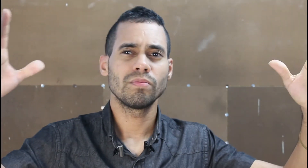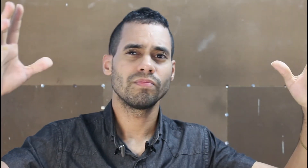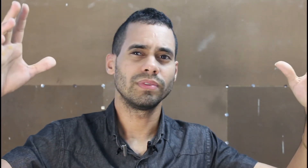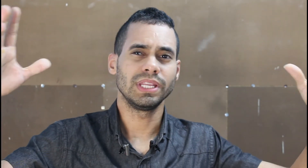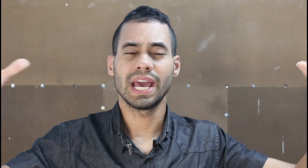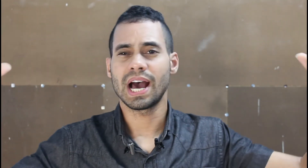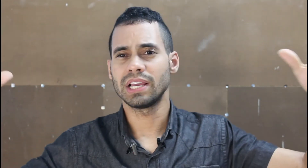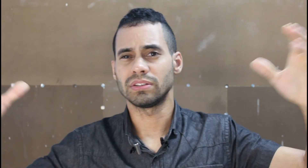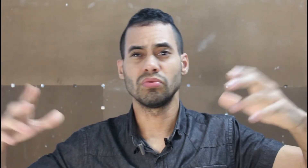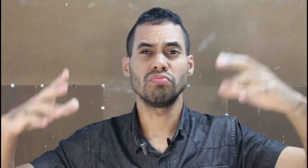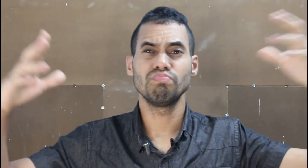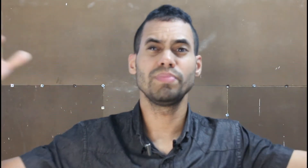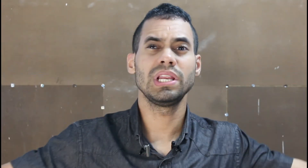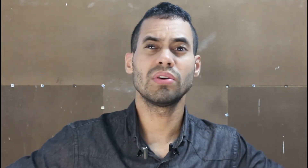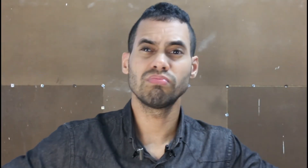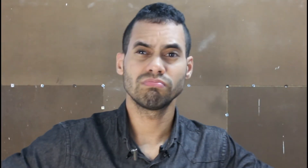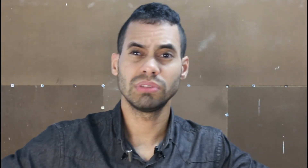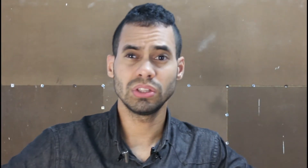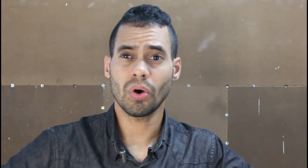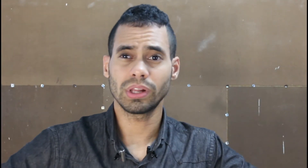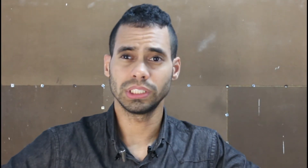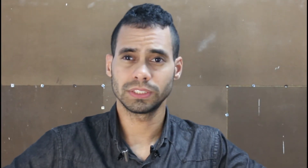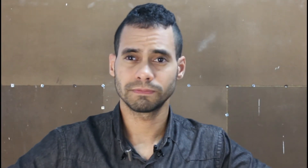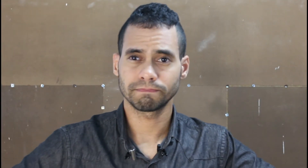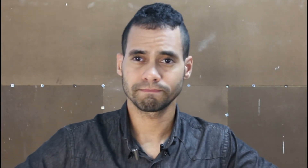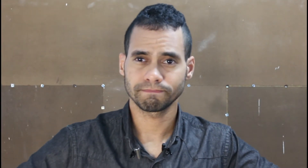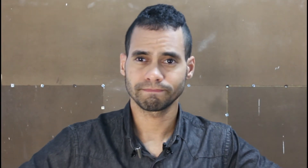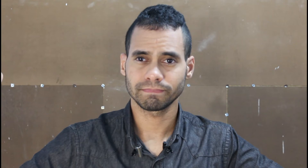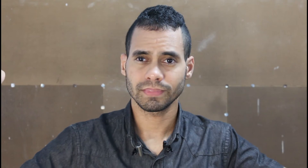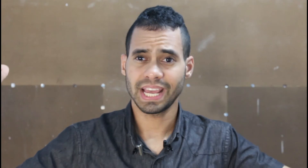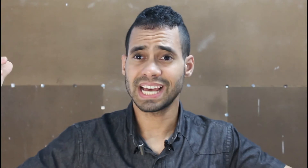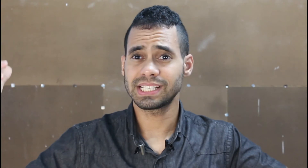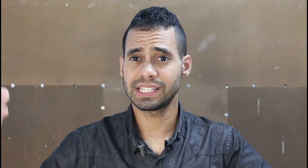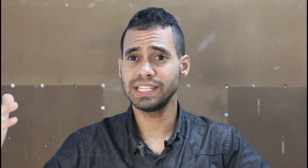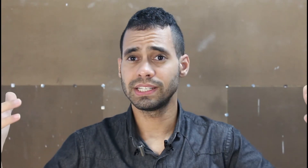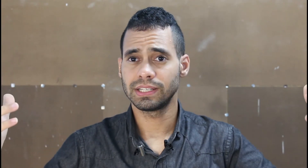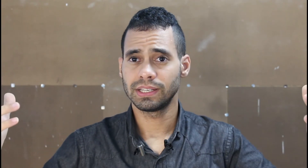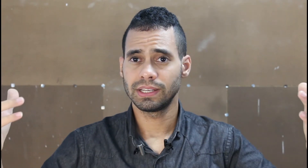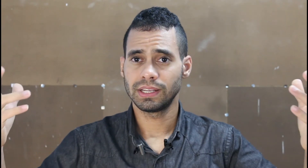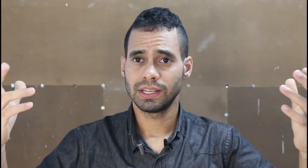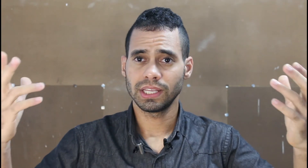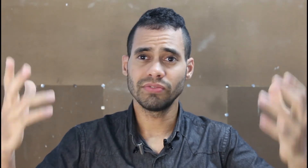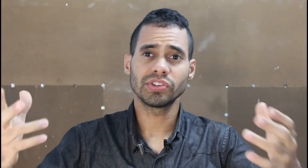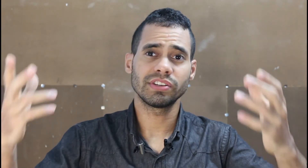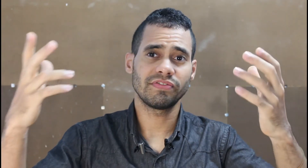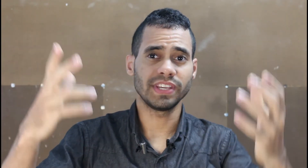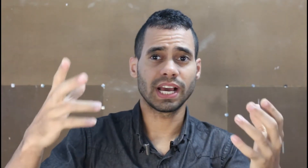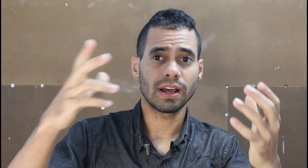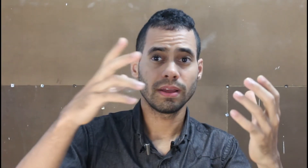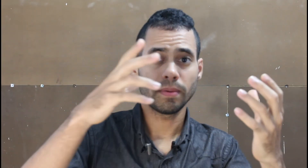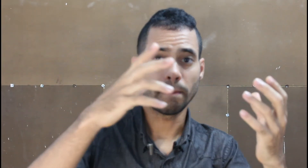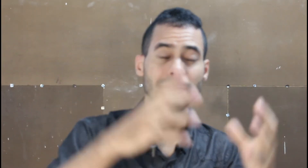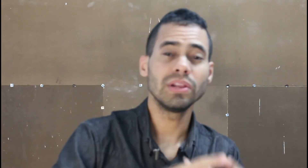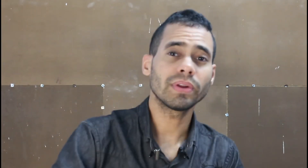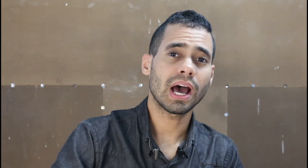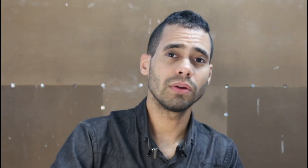de reais ou um bilhão de dólares. É assim que você fica bilionário.